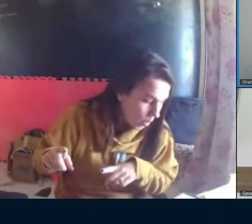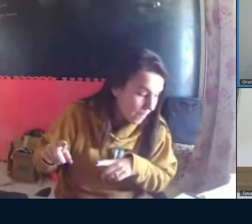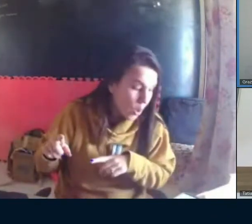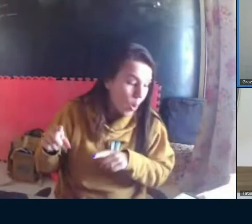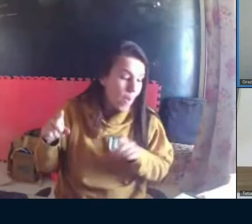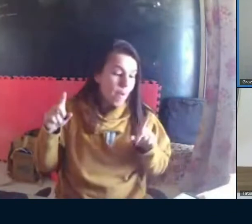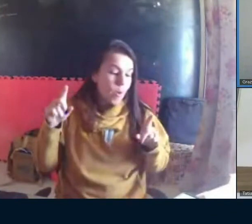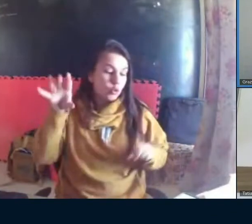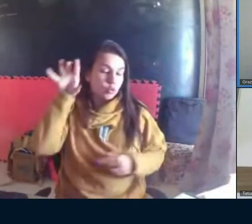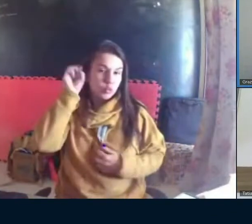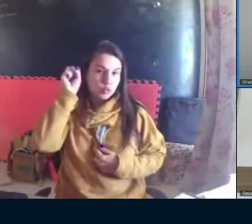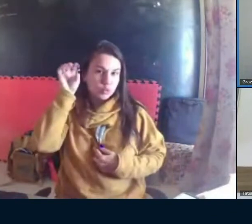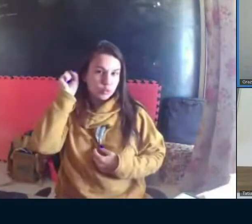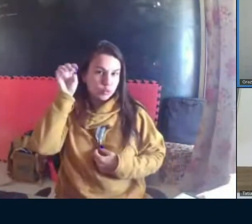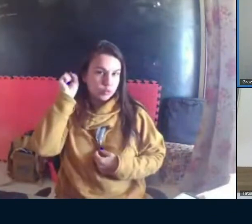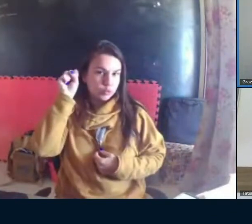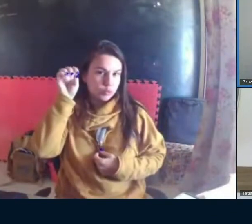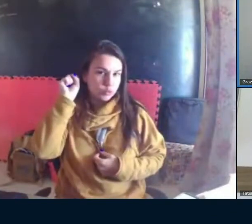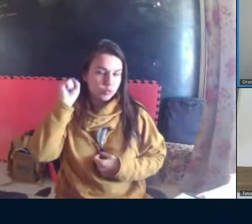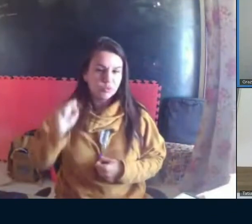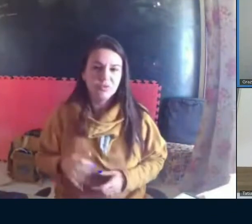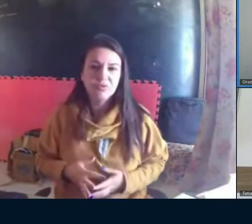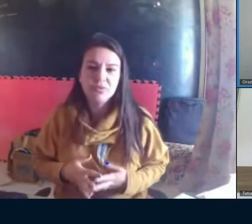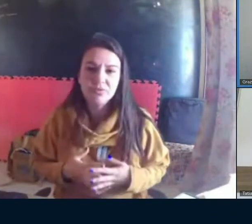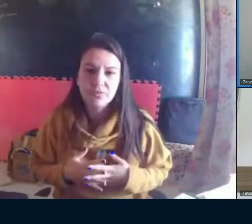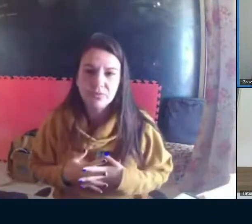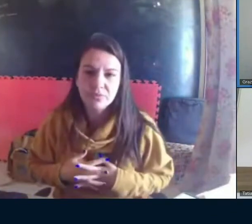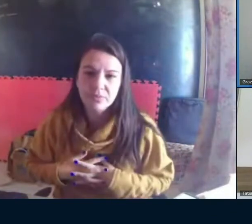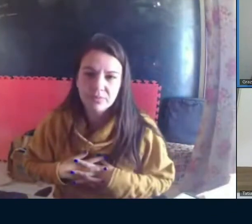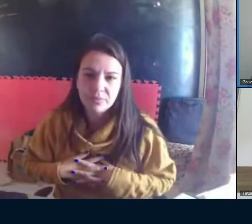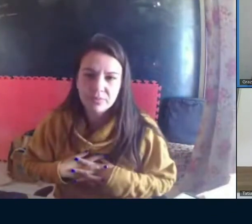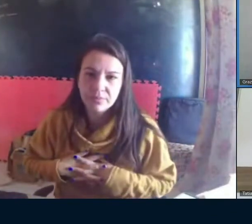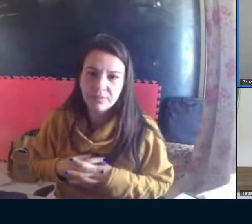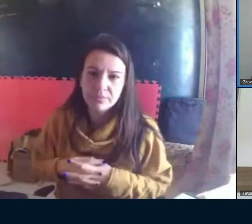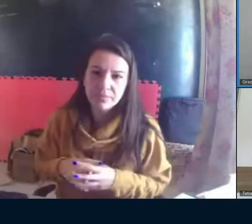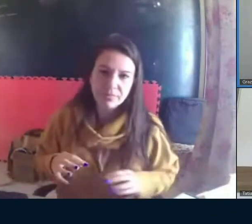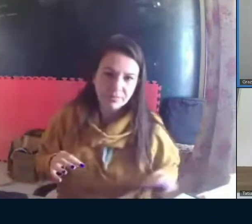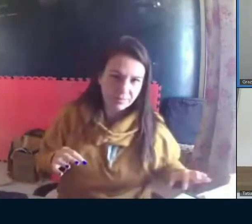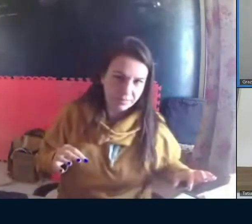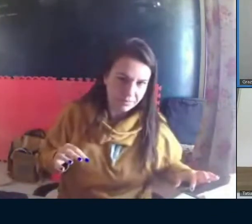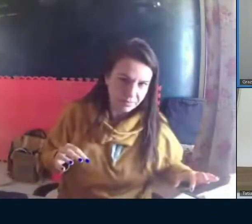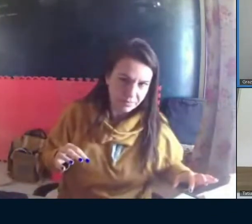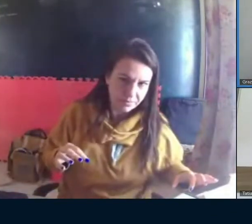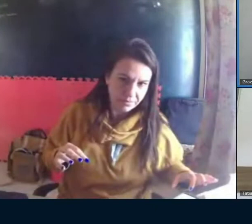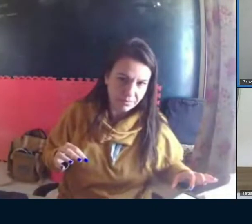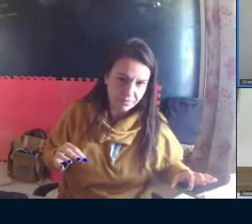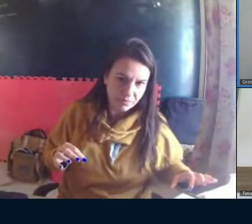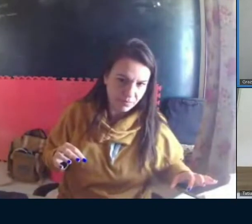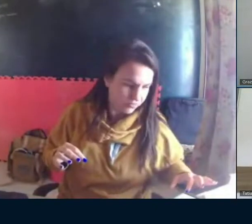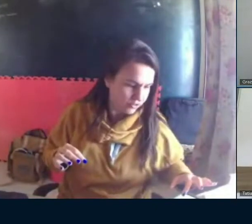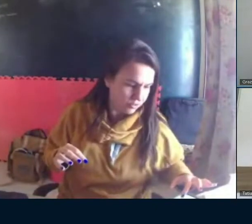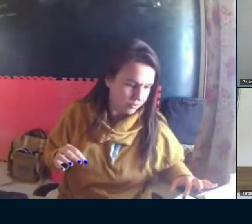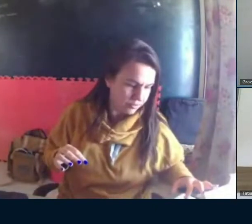é interessante, que reconhece, né? Língua de sinais, eu acho interessante você ver. Essa parte da anotação eu vou te mandar.